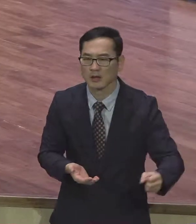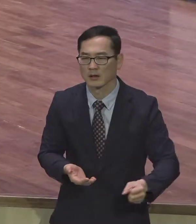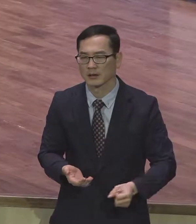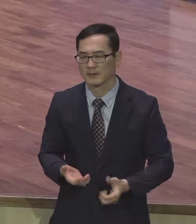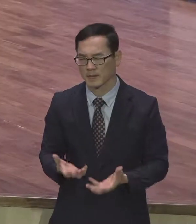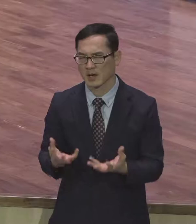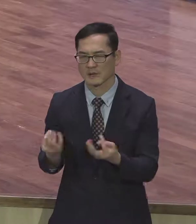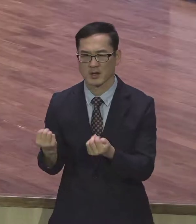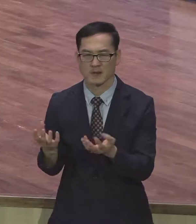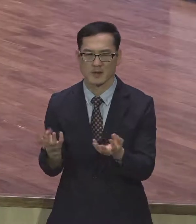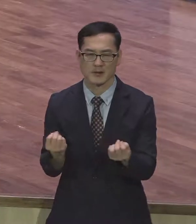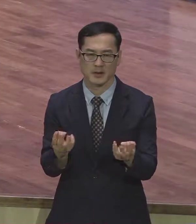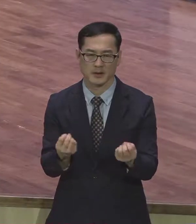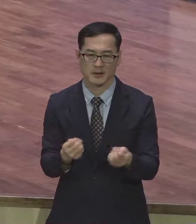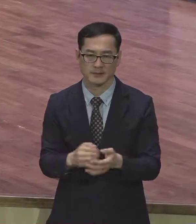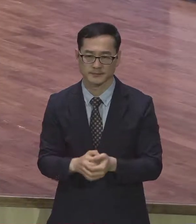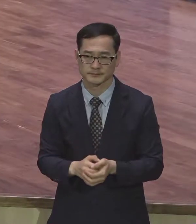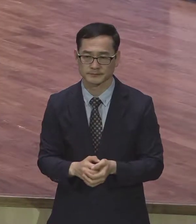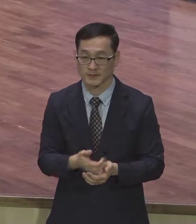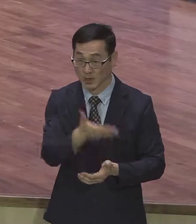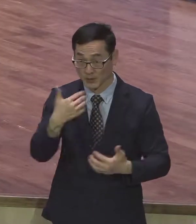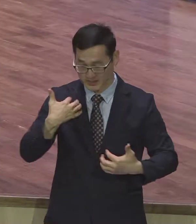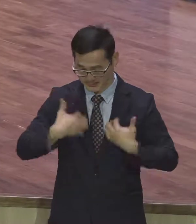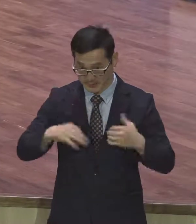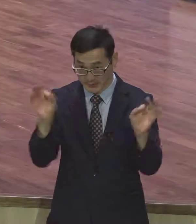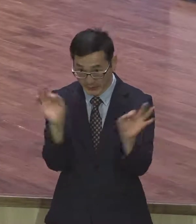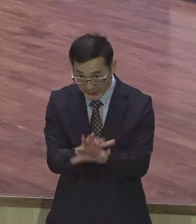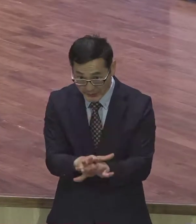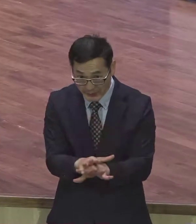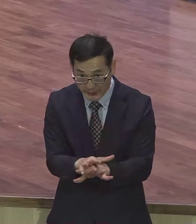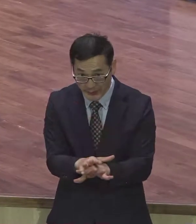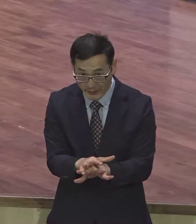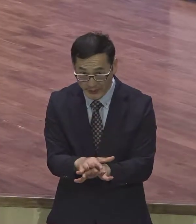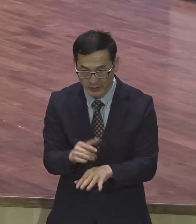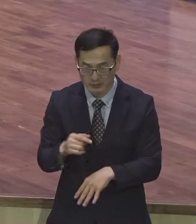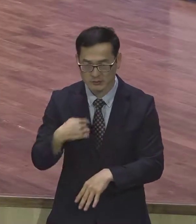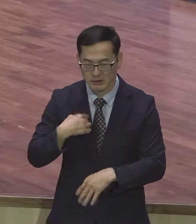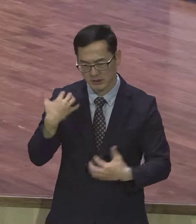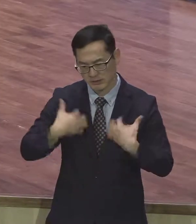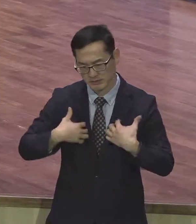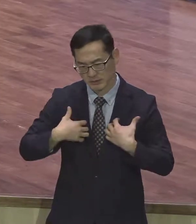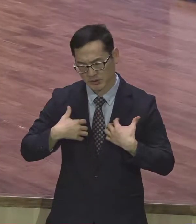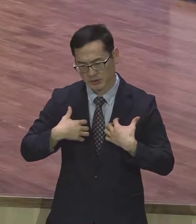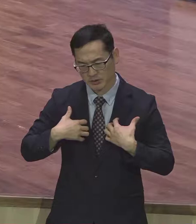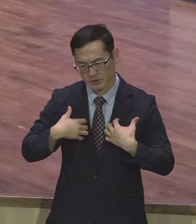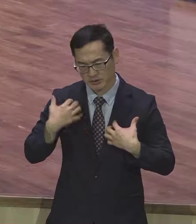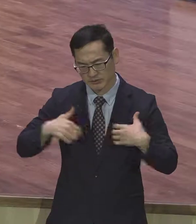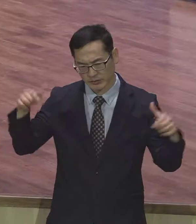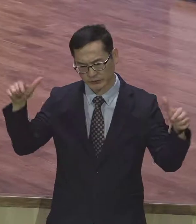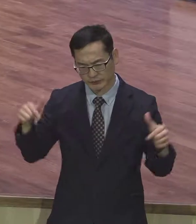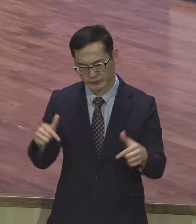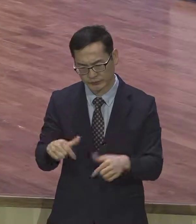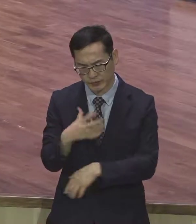이유로든 기쁨이 사라졌다. 언제부터 내가 즐거움이 기쁨이 감격이 사라졌다는 분들은